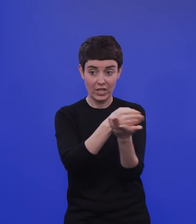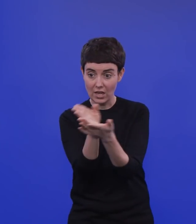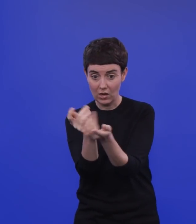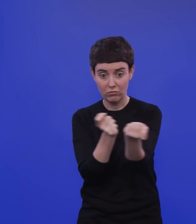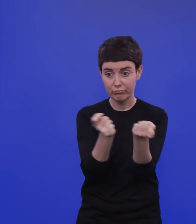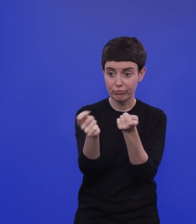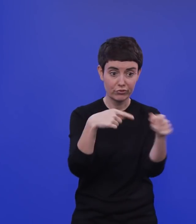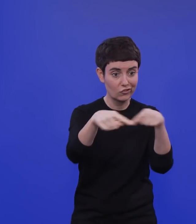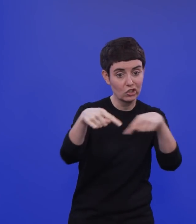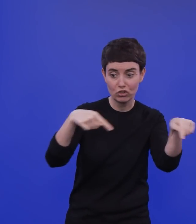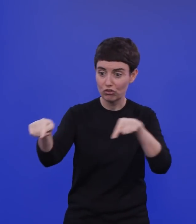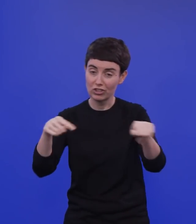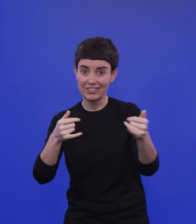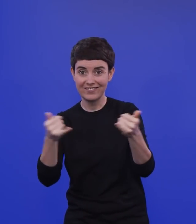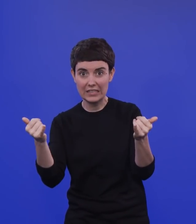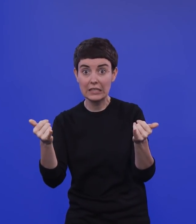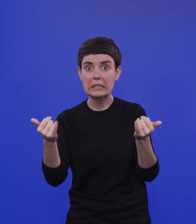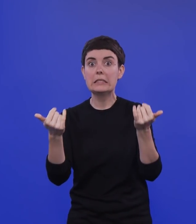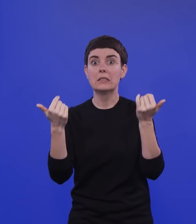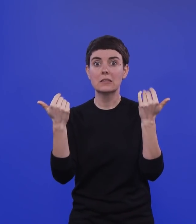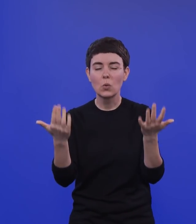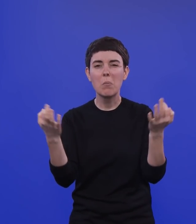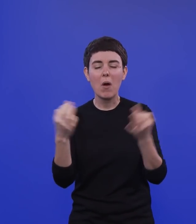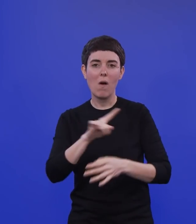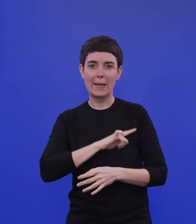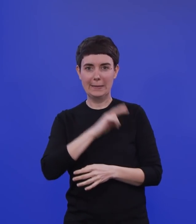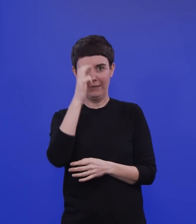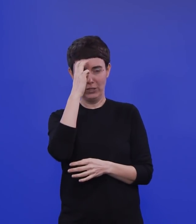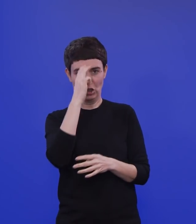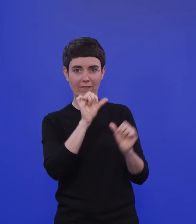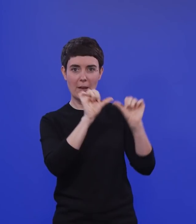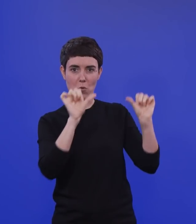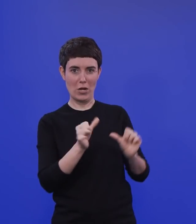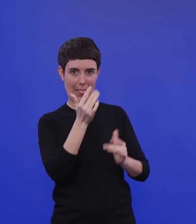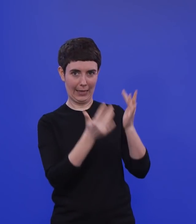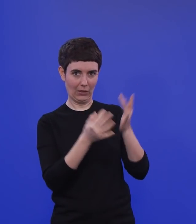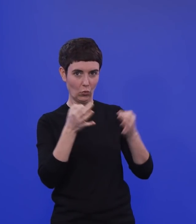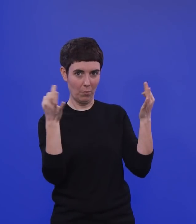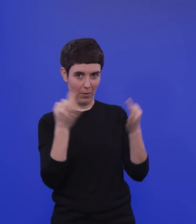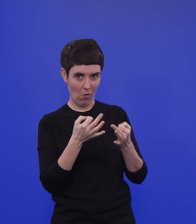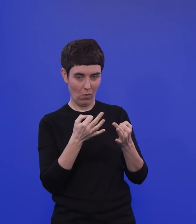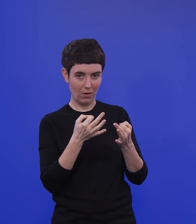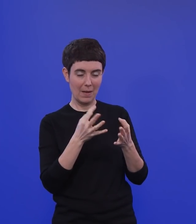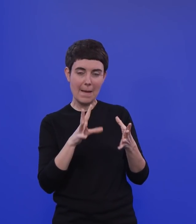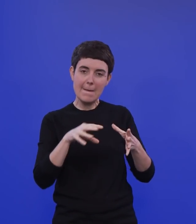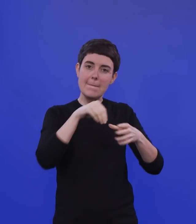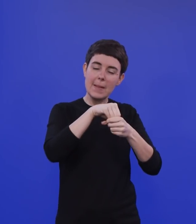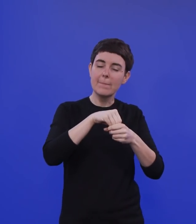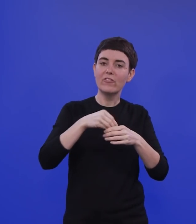wissenschaftliche Modellierung darüber machen müsste. Mit all diesen Störgrößen, die dieses An-den-Patienten-bringen